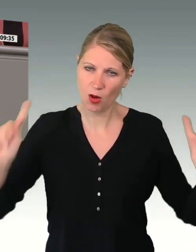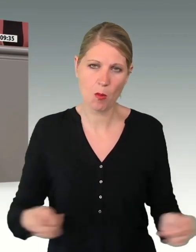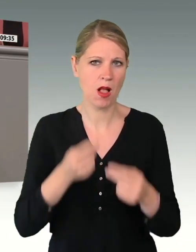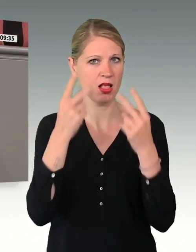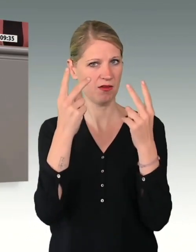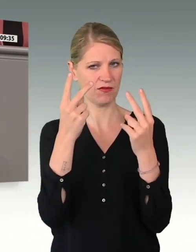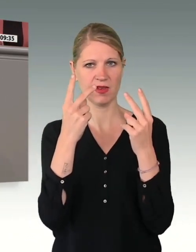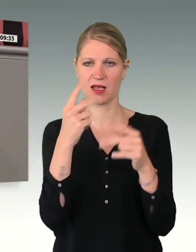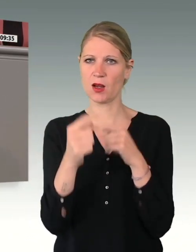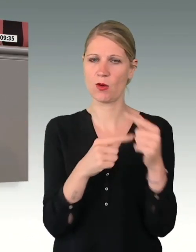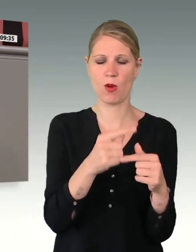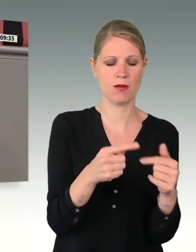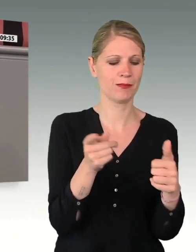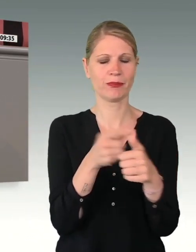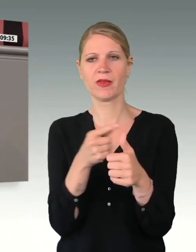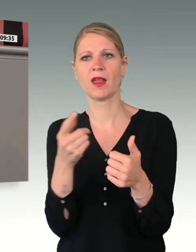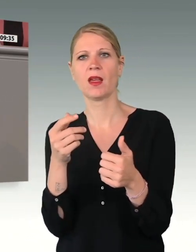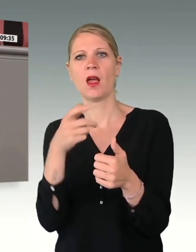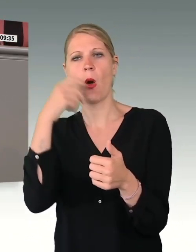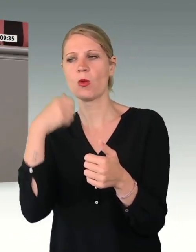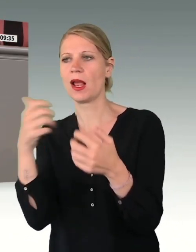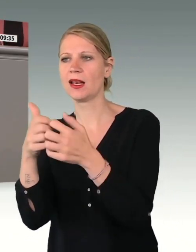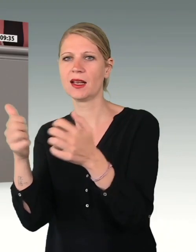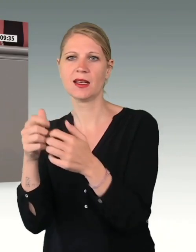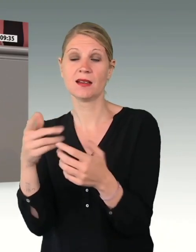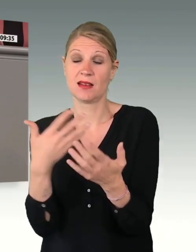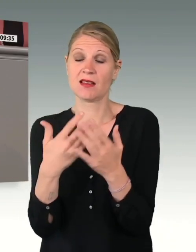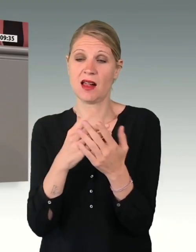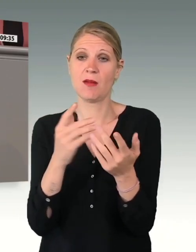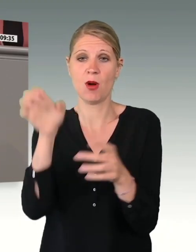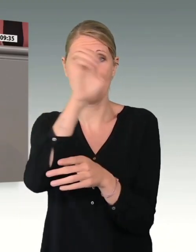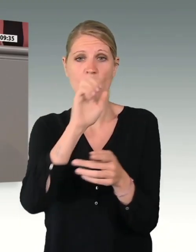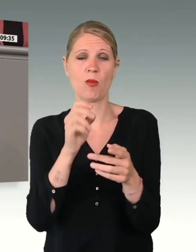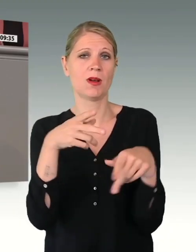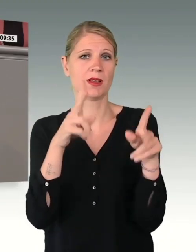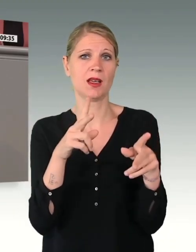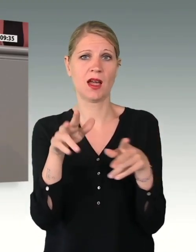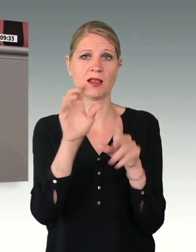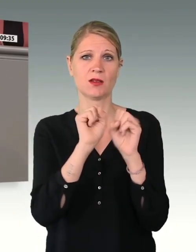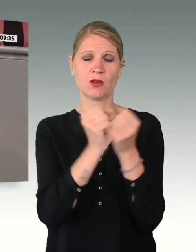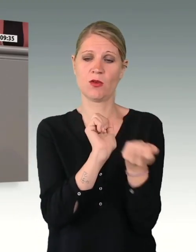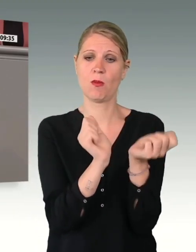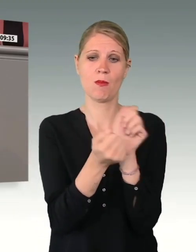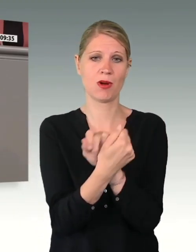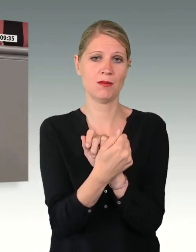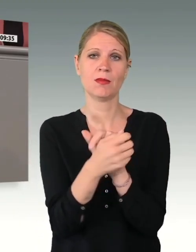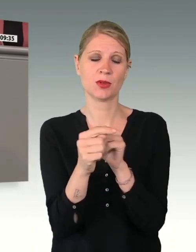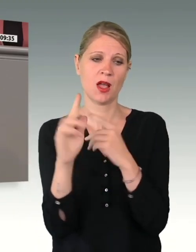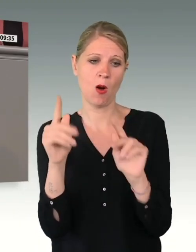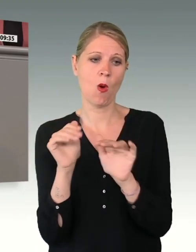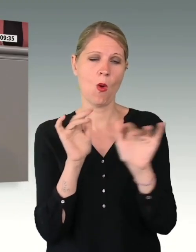Der Krieg in der Ukraine und die veränderte Sicherheitslage in Europa und der Welt werden auch die Bundeswehr prägen.